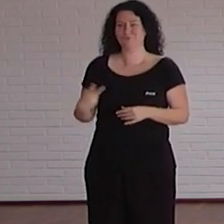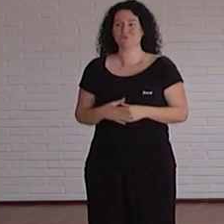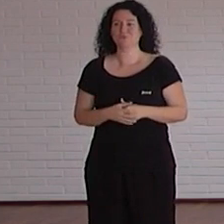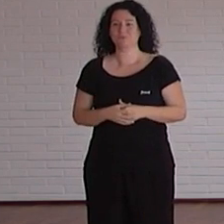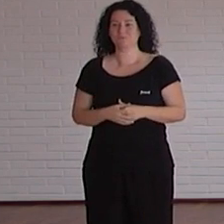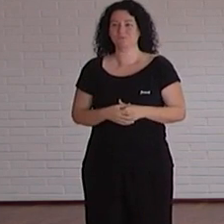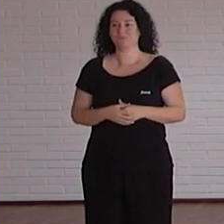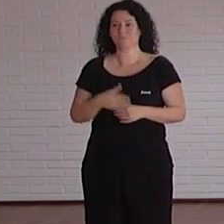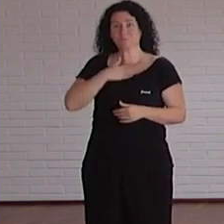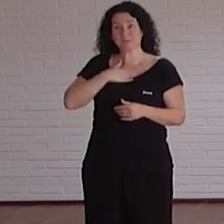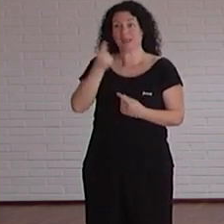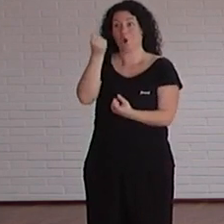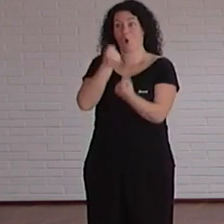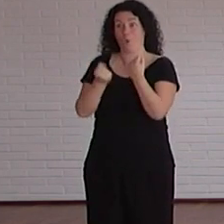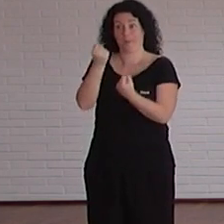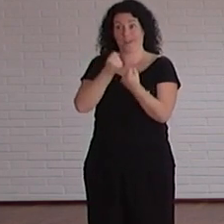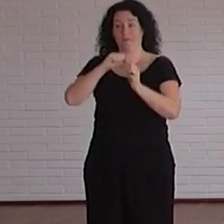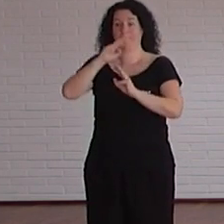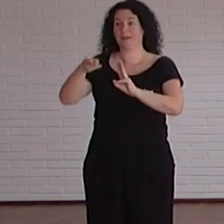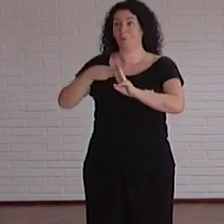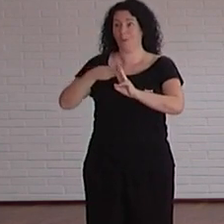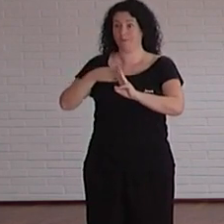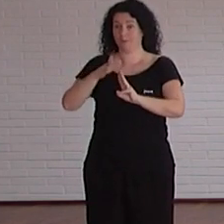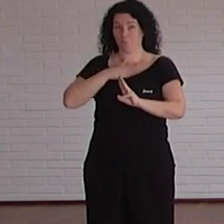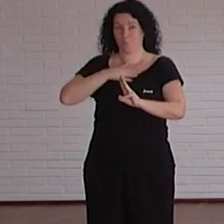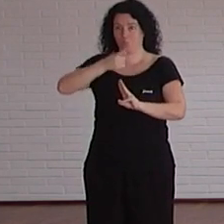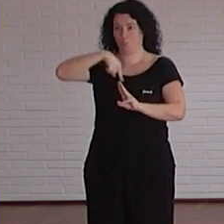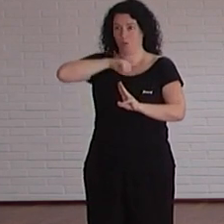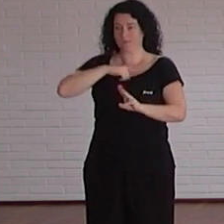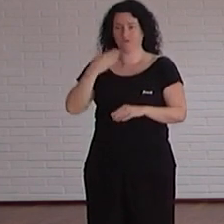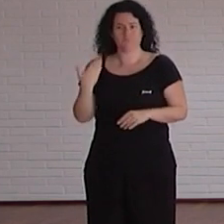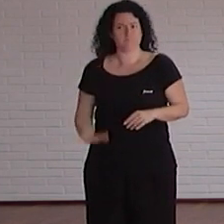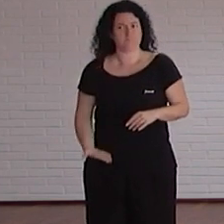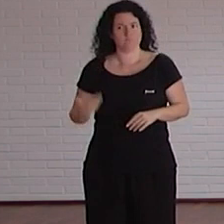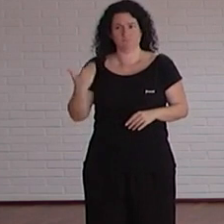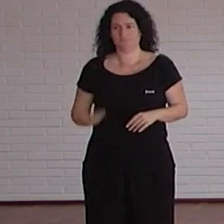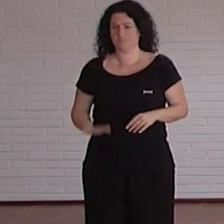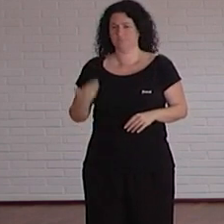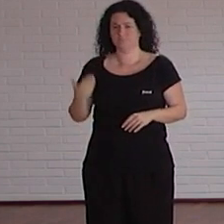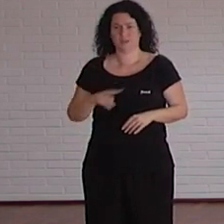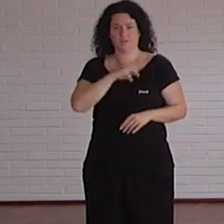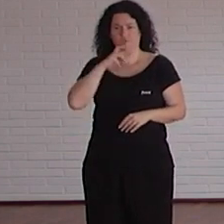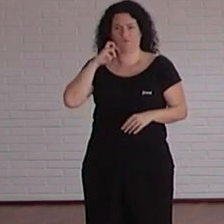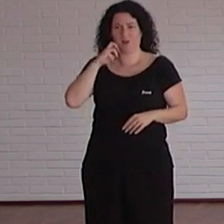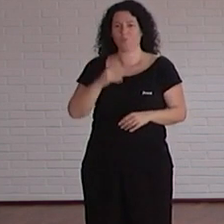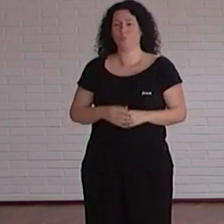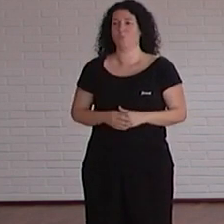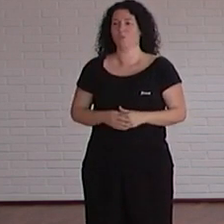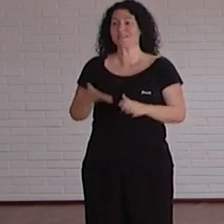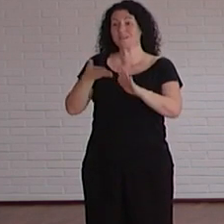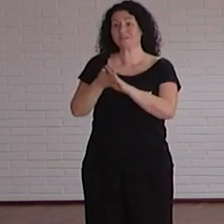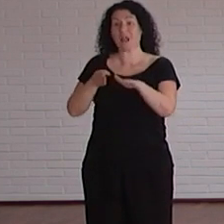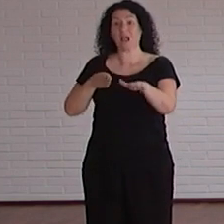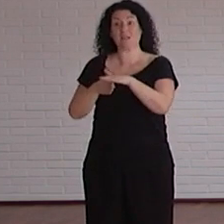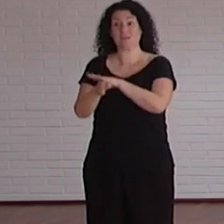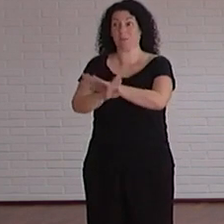para nosotros en económica la página web era una pieza clave no solamente por la accesibilidad